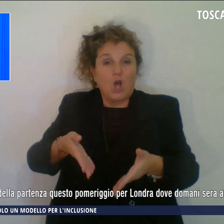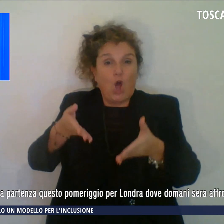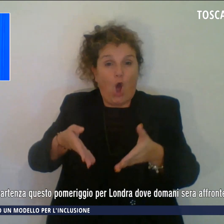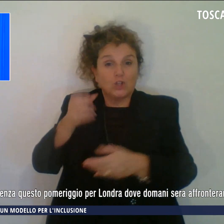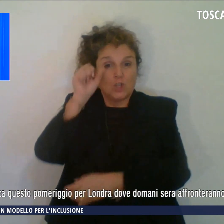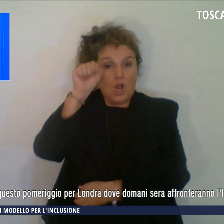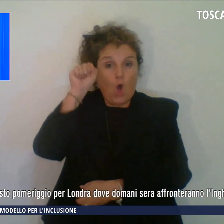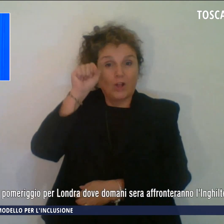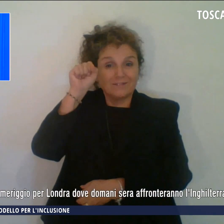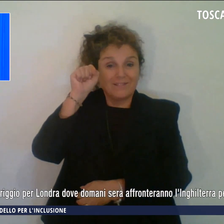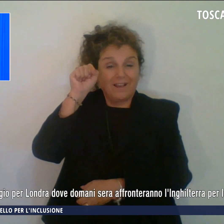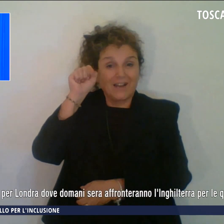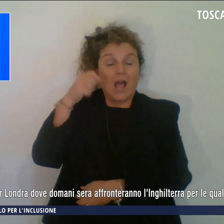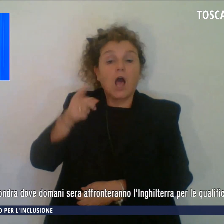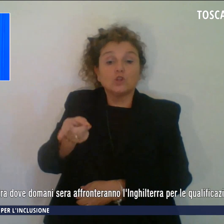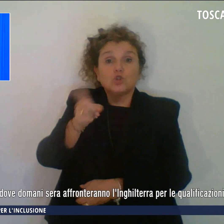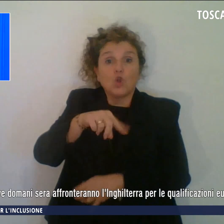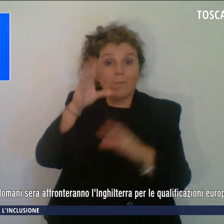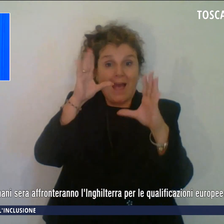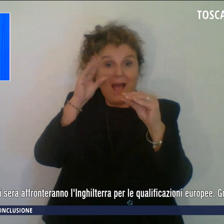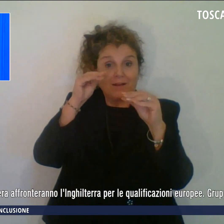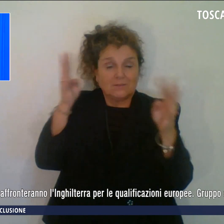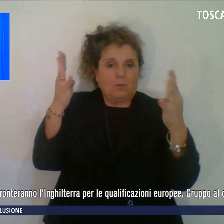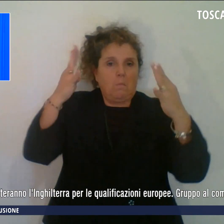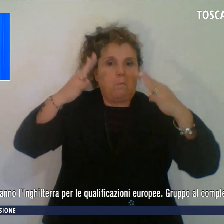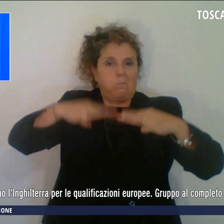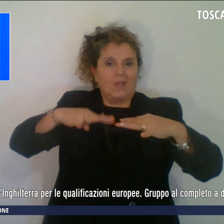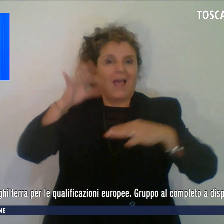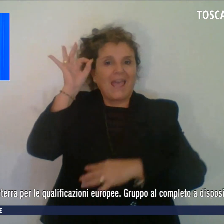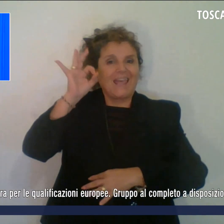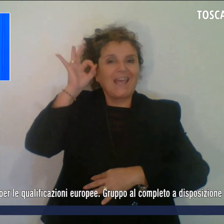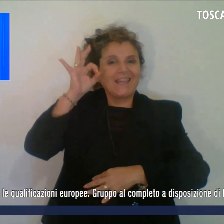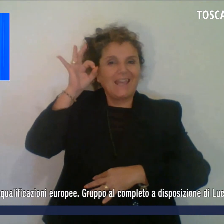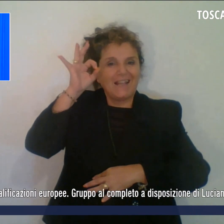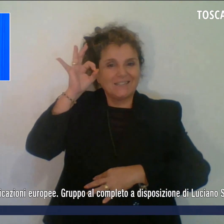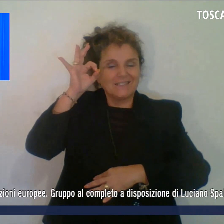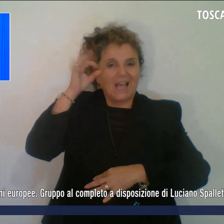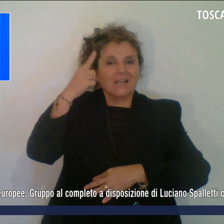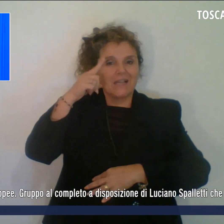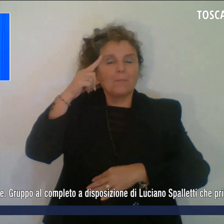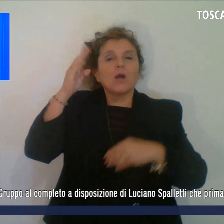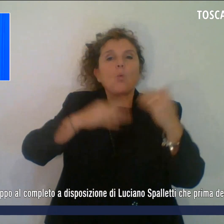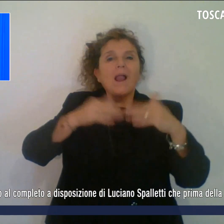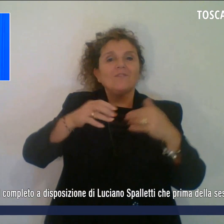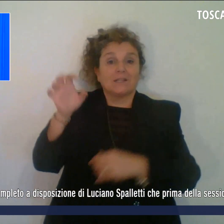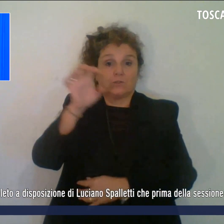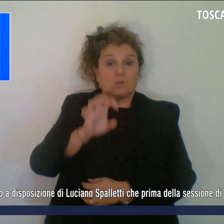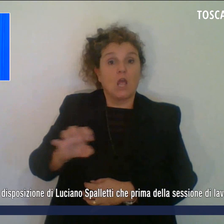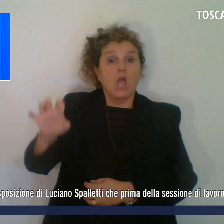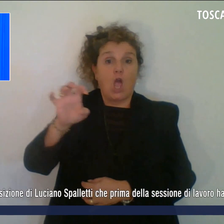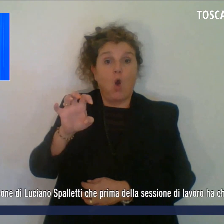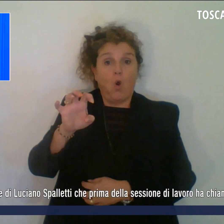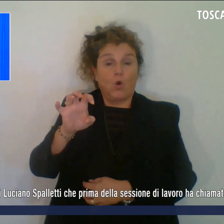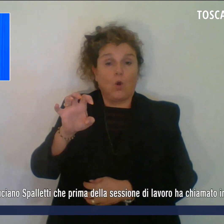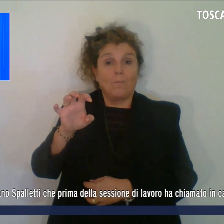dove domani sera affronteranno l'Inghilterra per le qualificazioni europee. Gruppo al